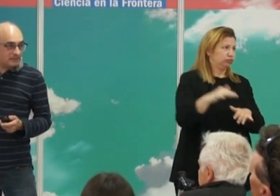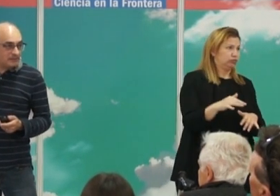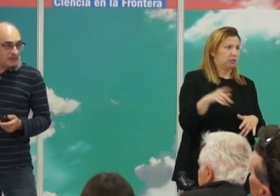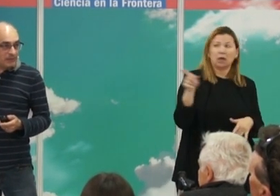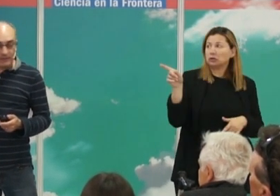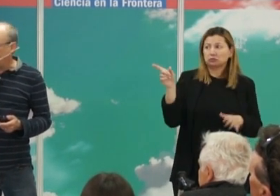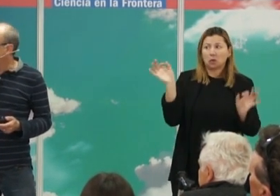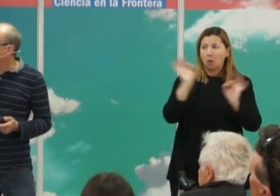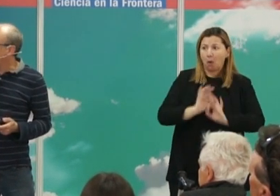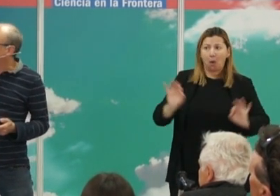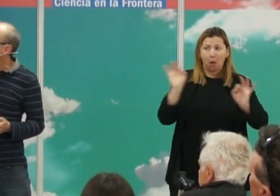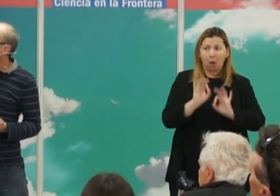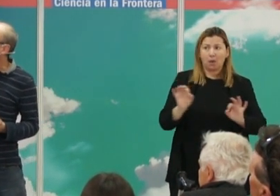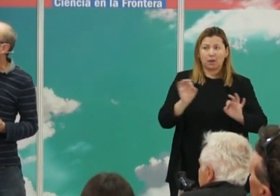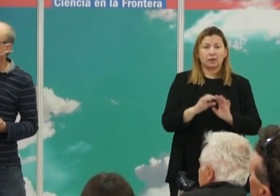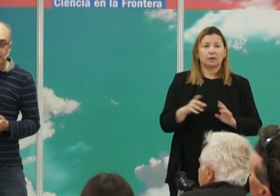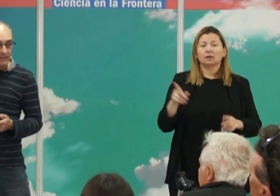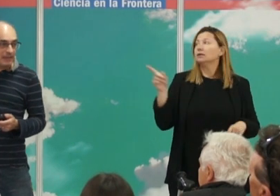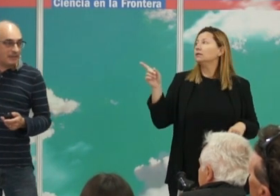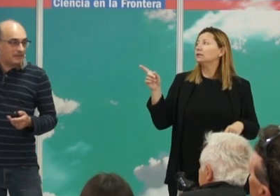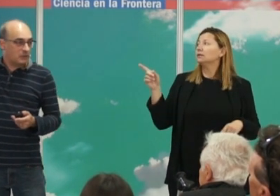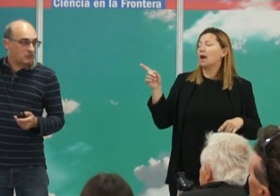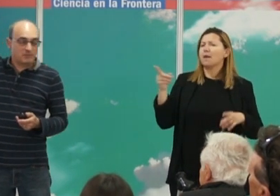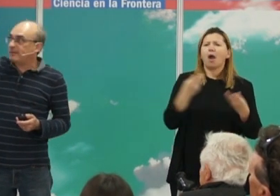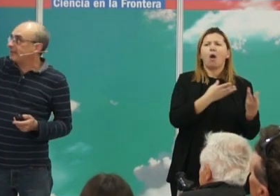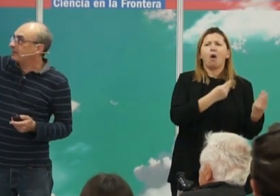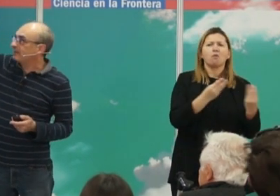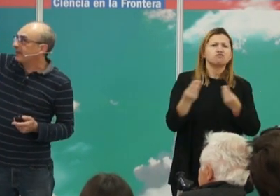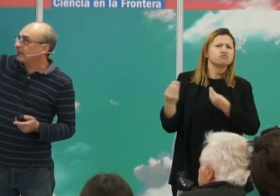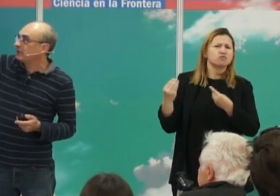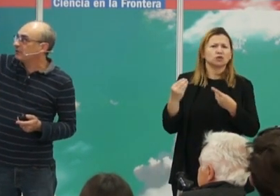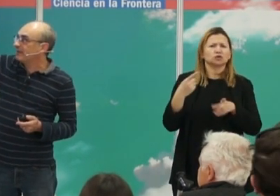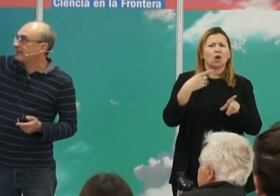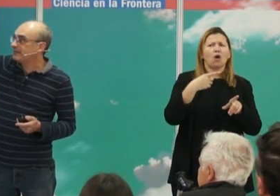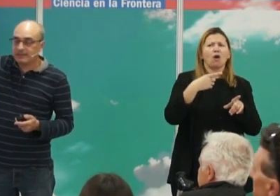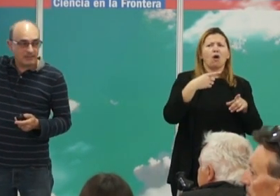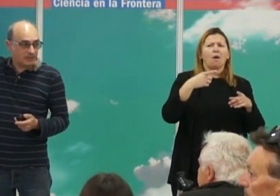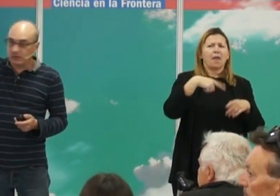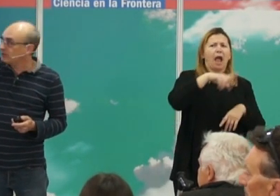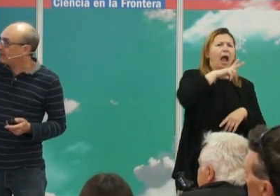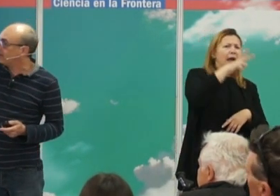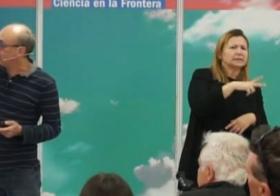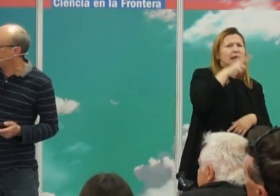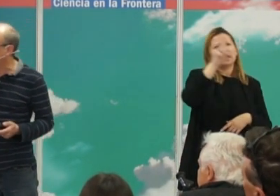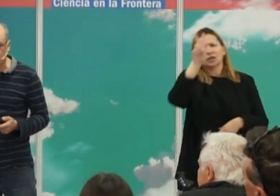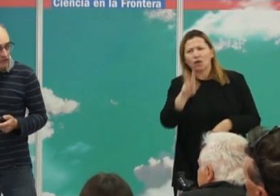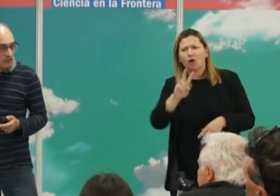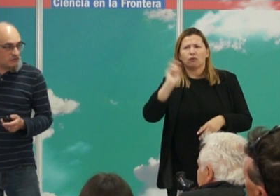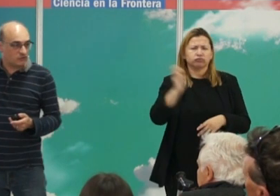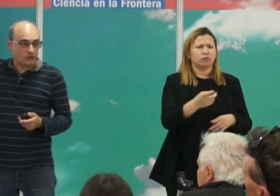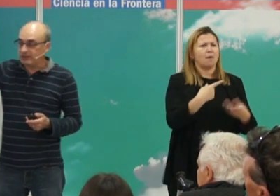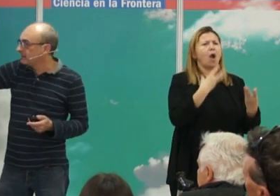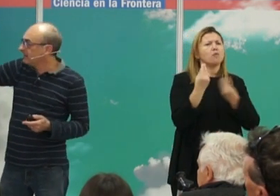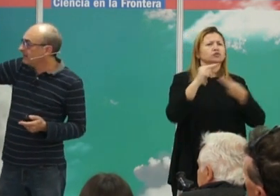existía, pero además había una gran variación de linajes de cromosoma paterno. Había G2, había H, H2, etc. Todos